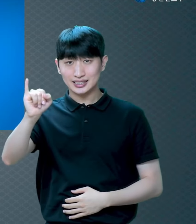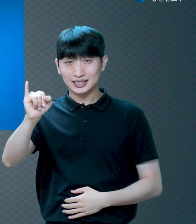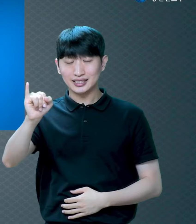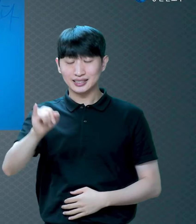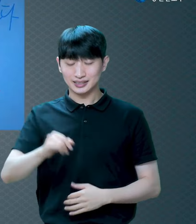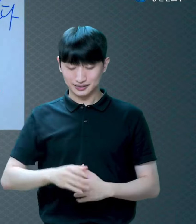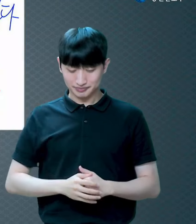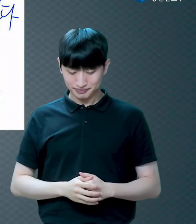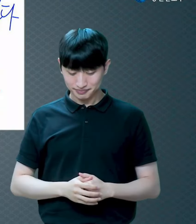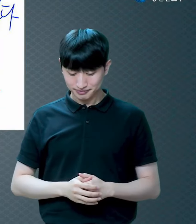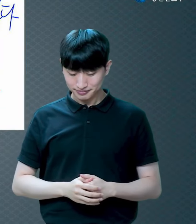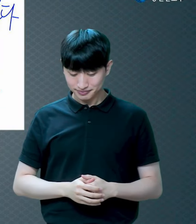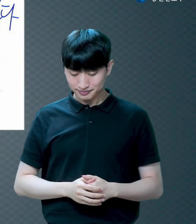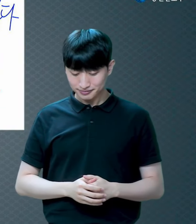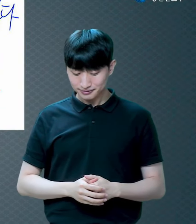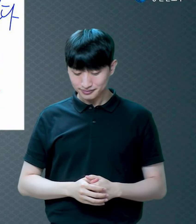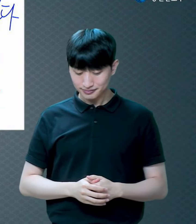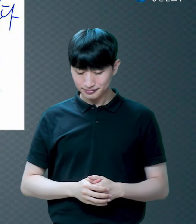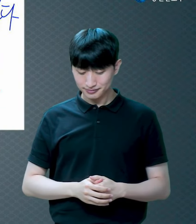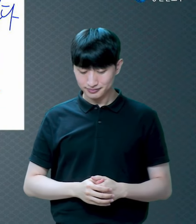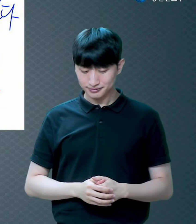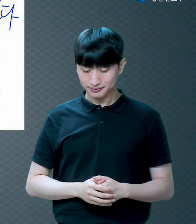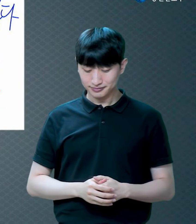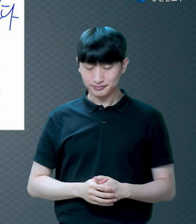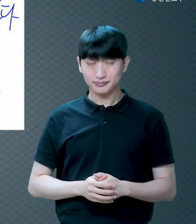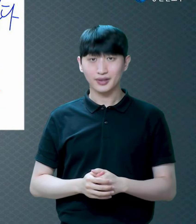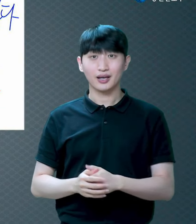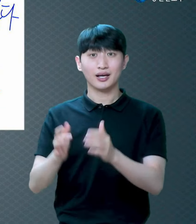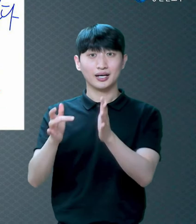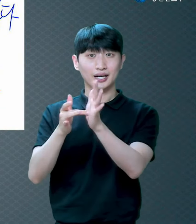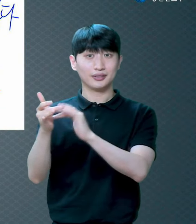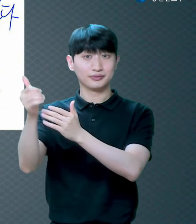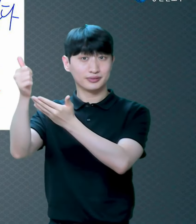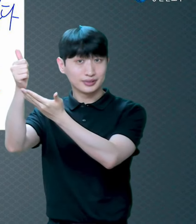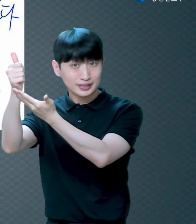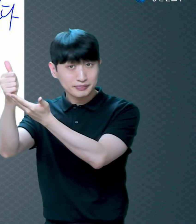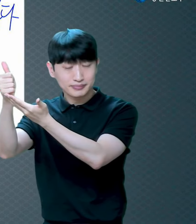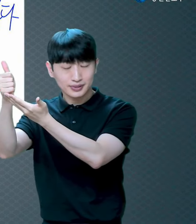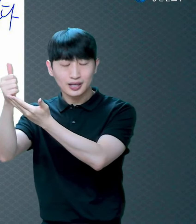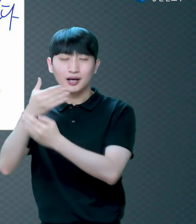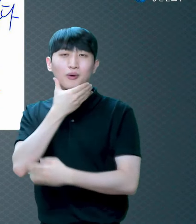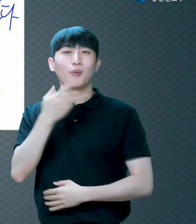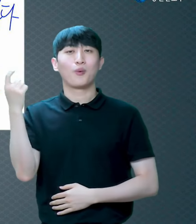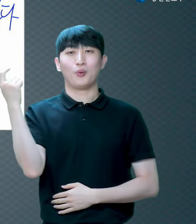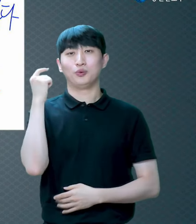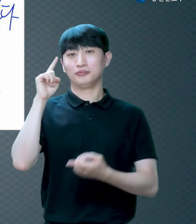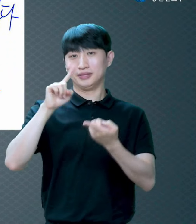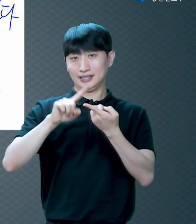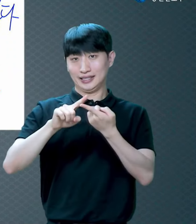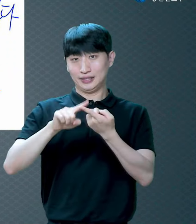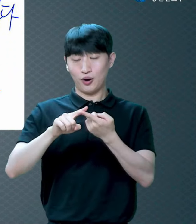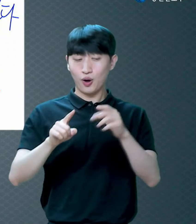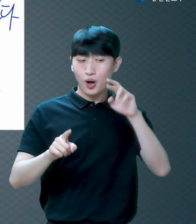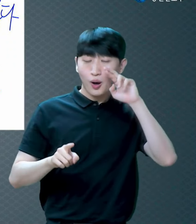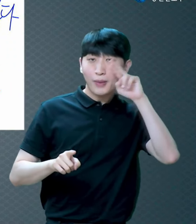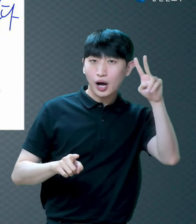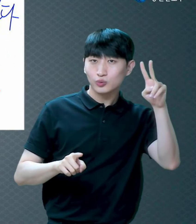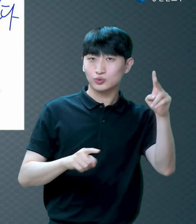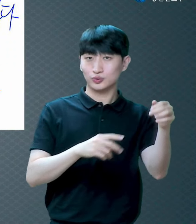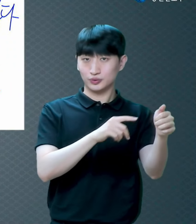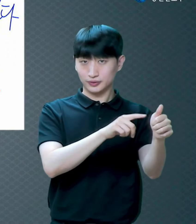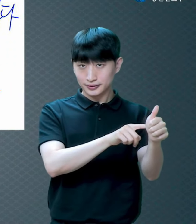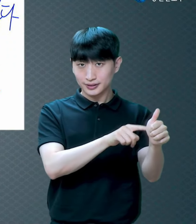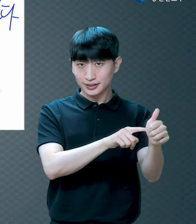말하면 이 게시는 예수님께서 보금에 대해서 바울 사도에게